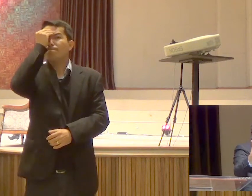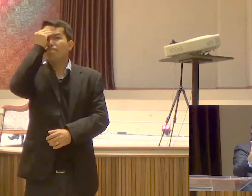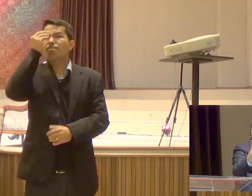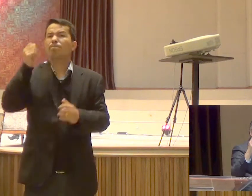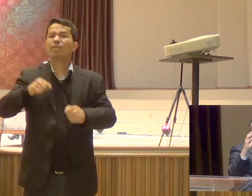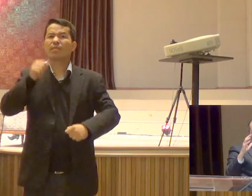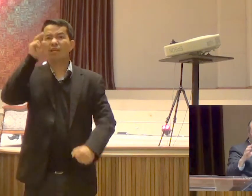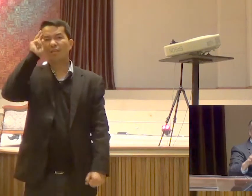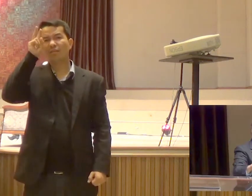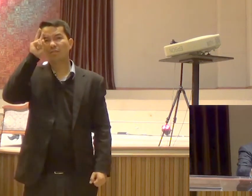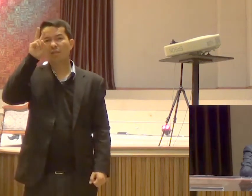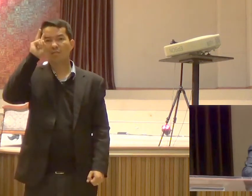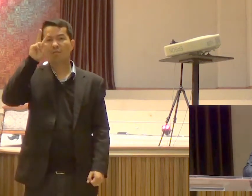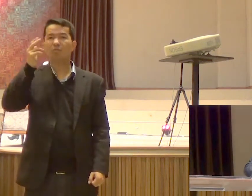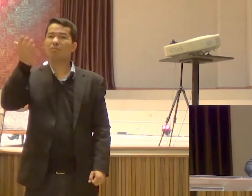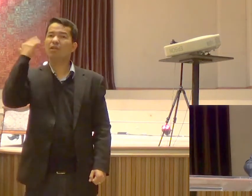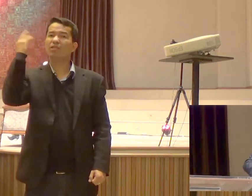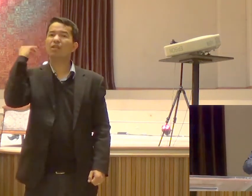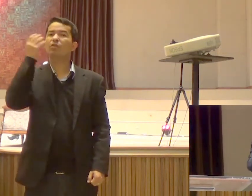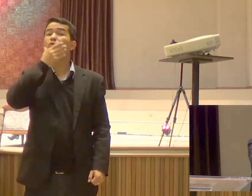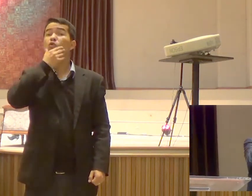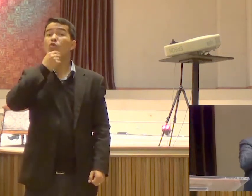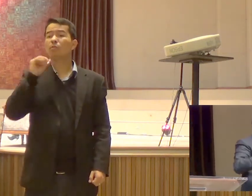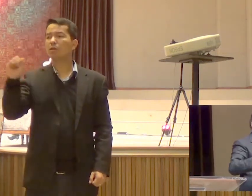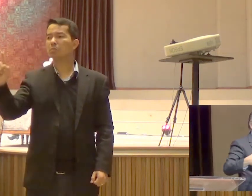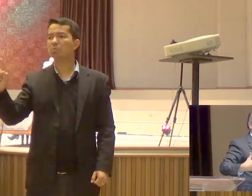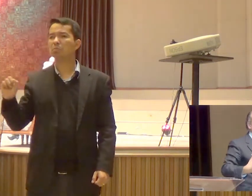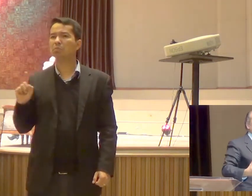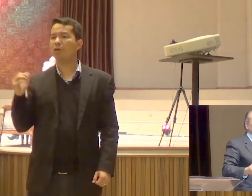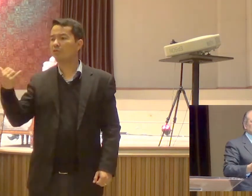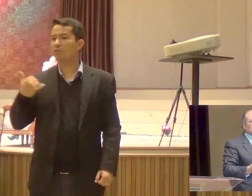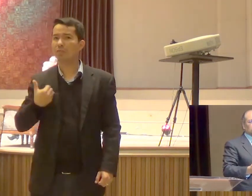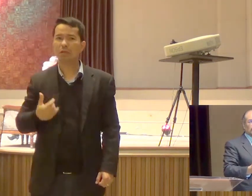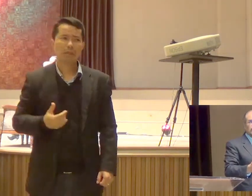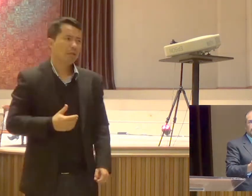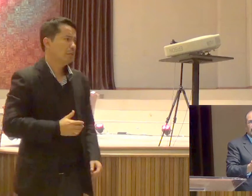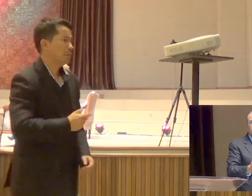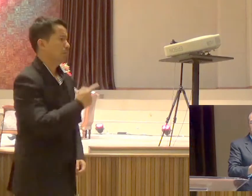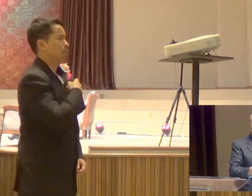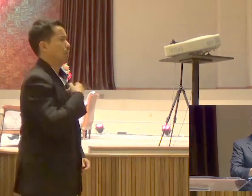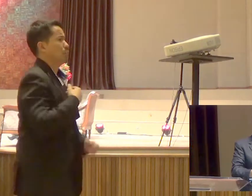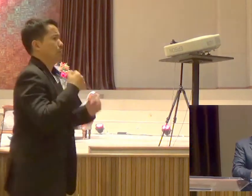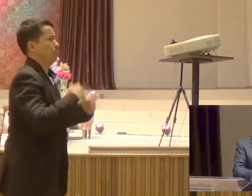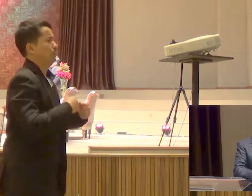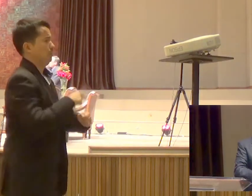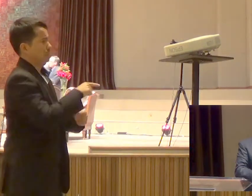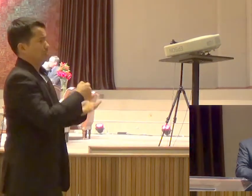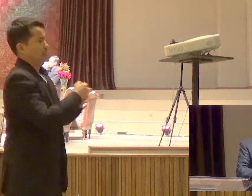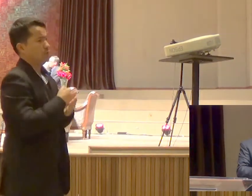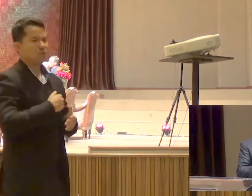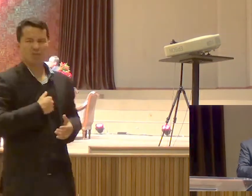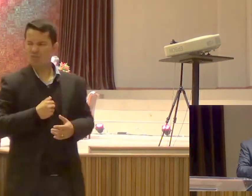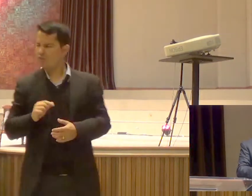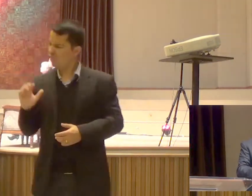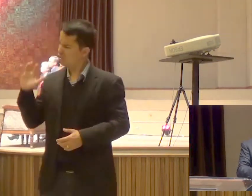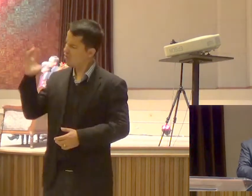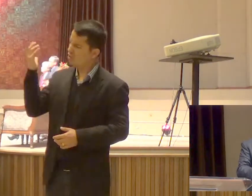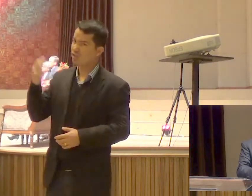Eu me lembro De um homem Que um dia Chegou para mim E disse Pastor chorando Pastor eu preciso De ajuda Eu disse O que aconteceu Ele disse Não aconteceu nada